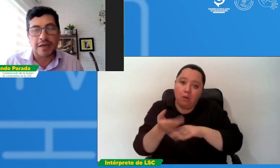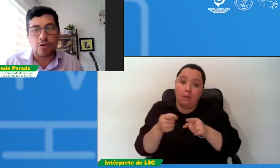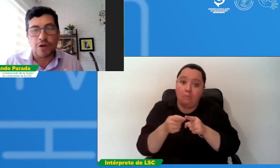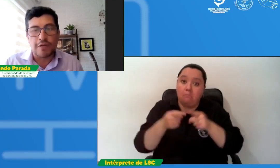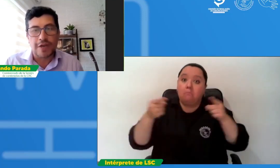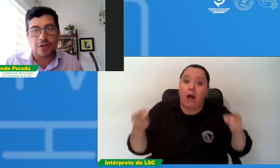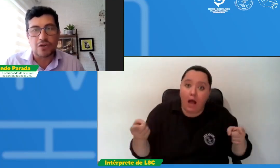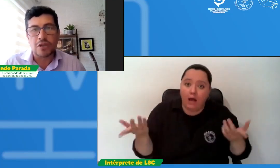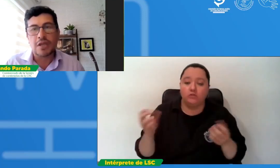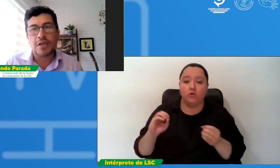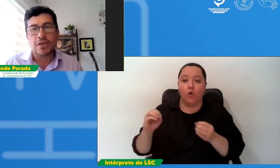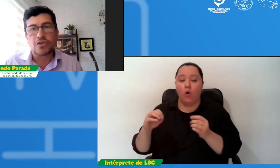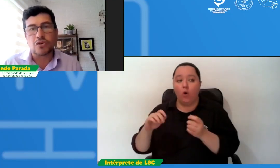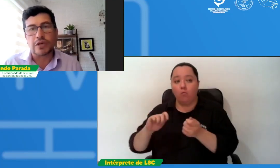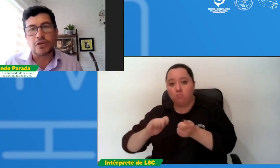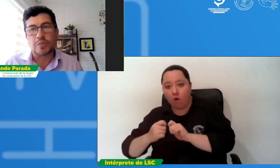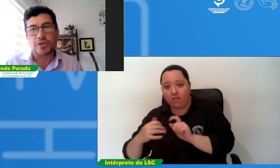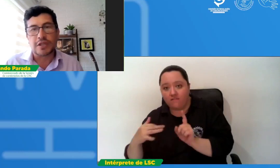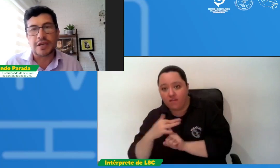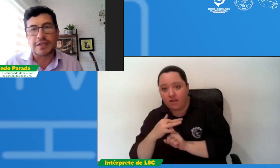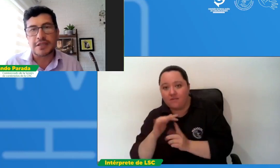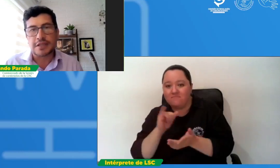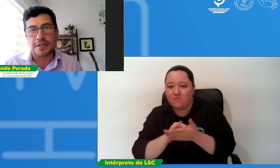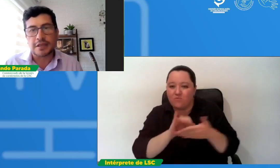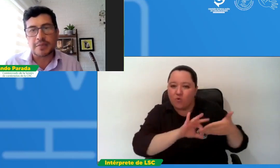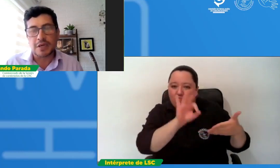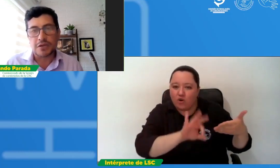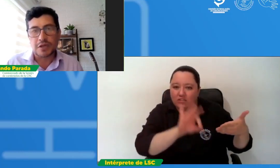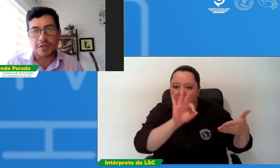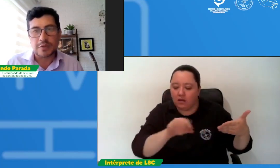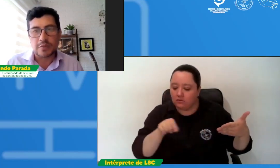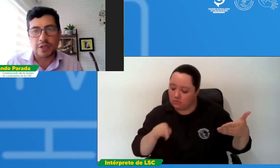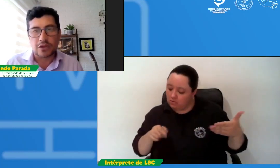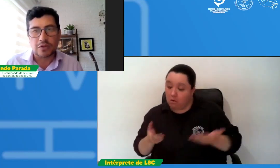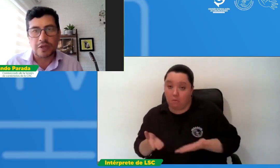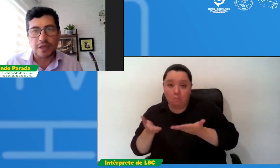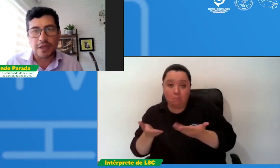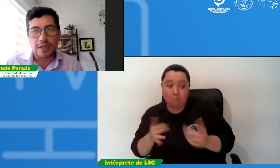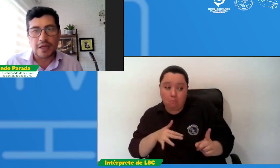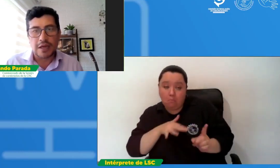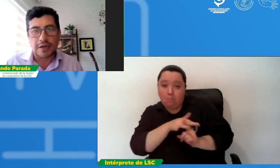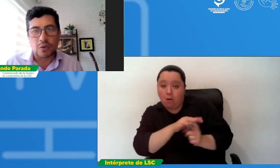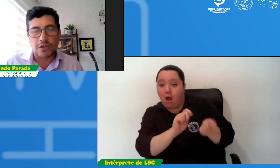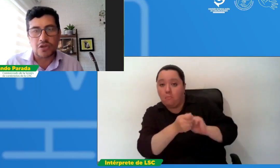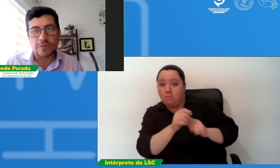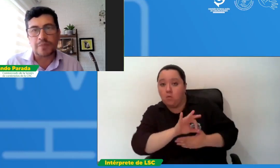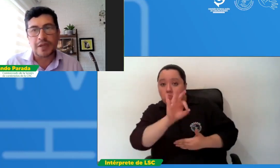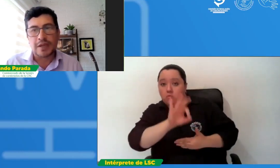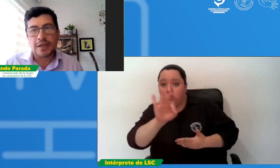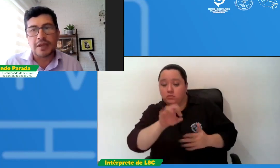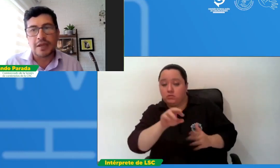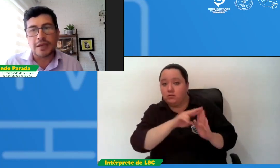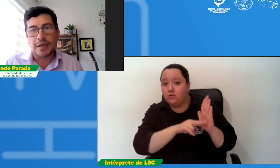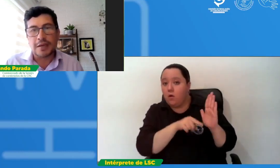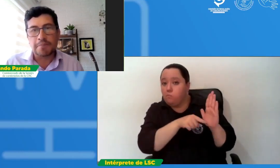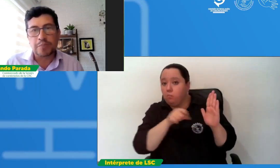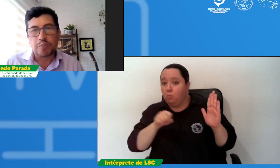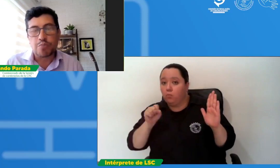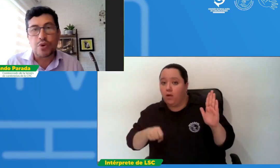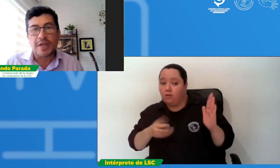algún efecto sobre esos porcentajes que están determinados en este momento en la regulación puede